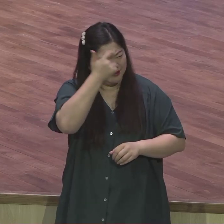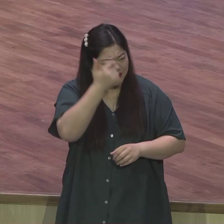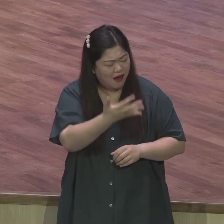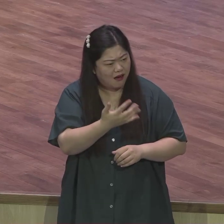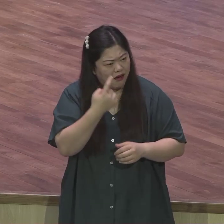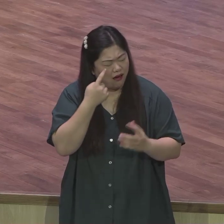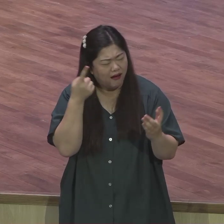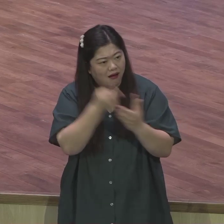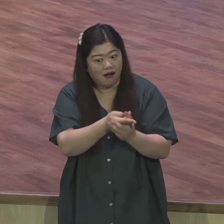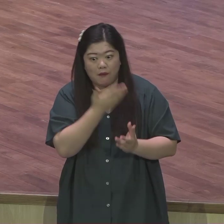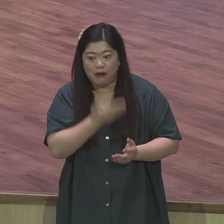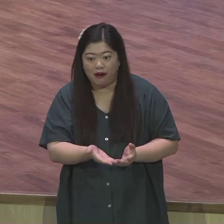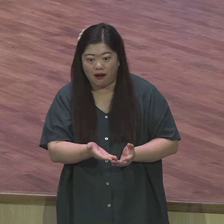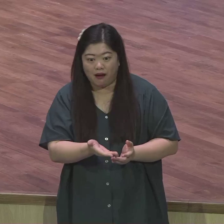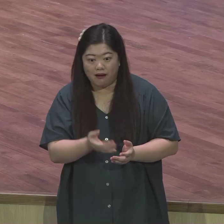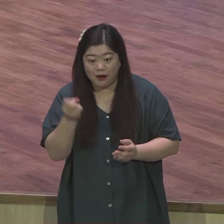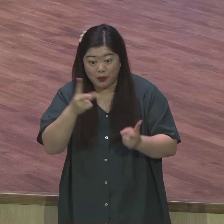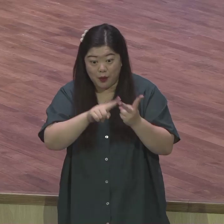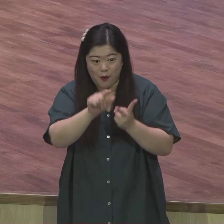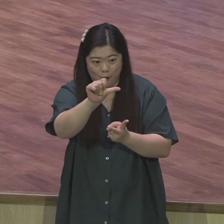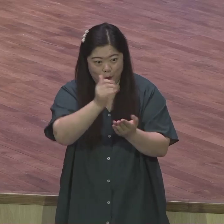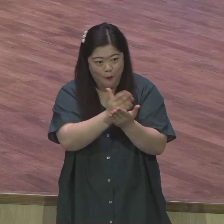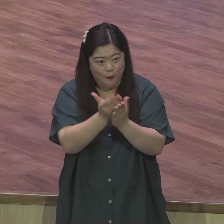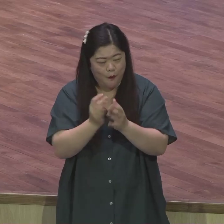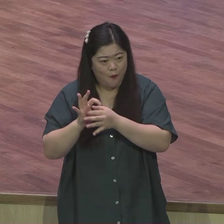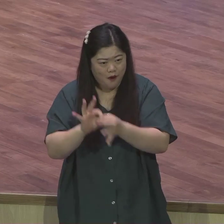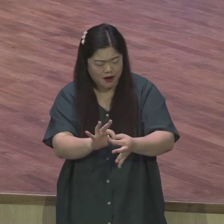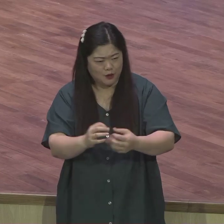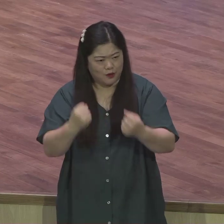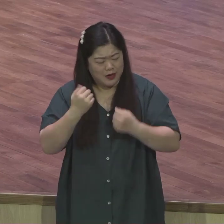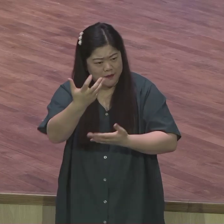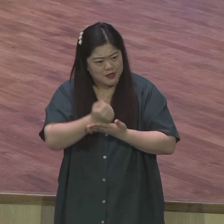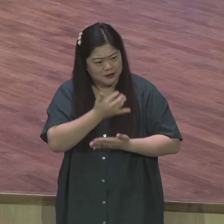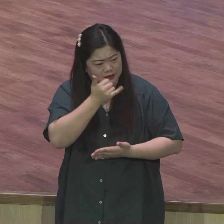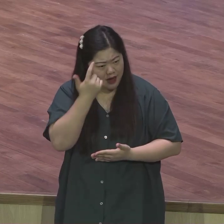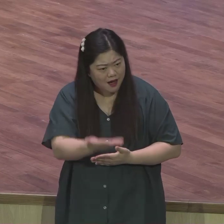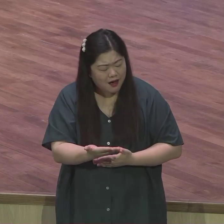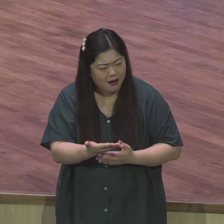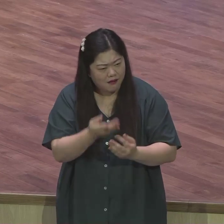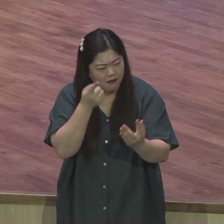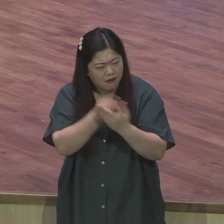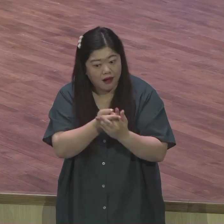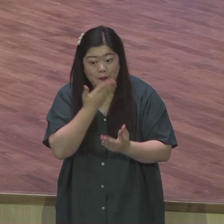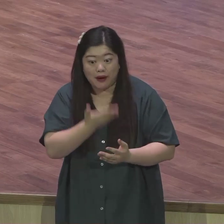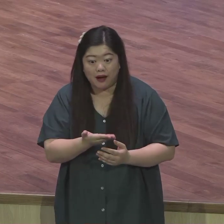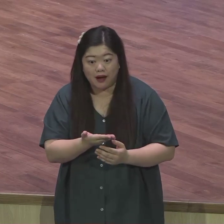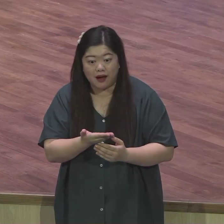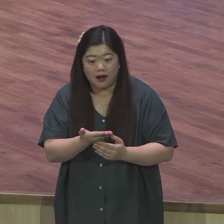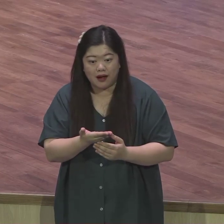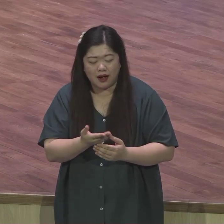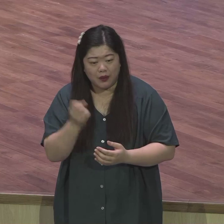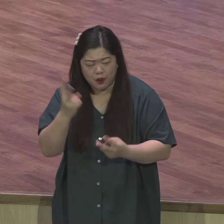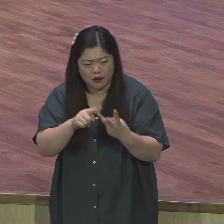지력 체력 경제인력 오력을 잃지 않고 계속 할 수 있을까 뭘 봤냐면 영혼 구원을 봅니다 얼마나